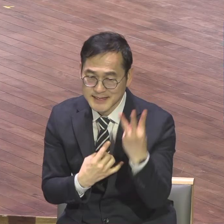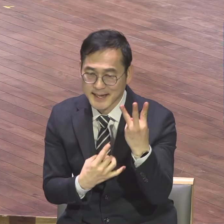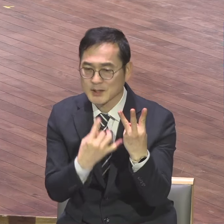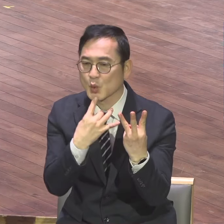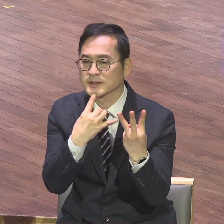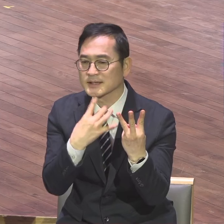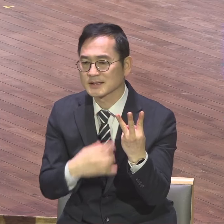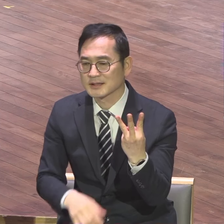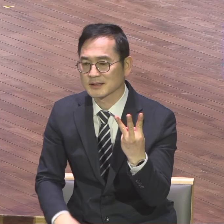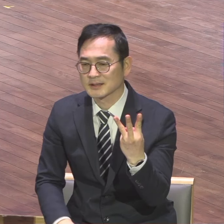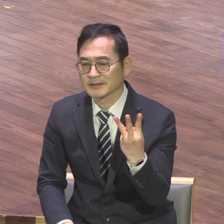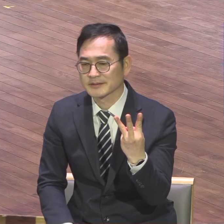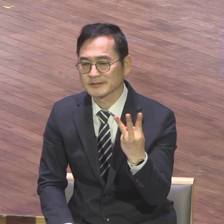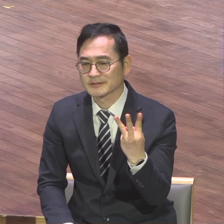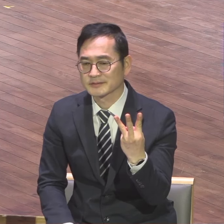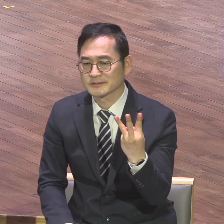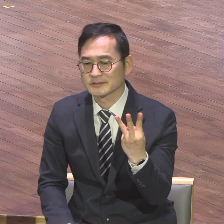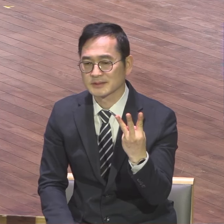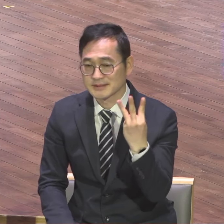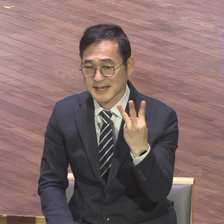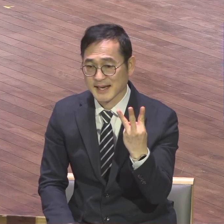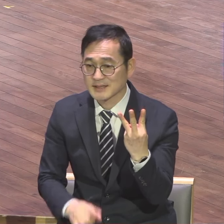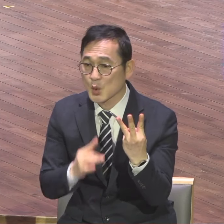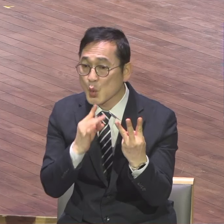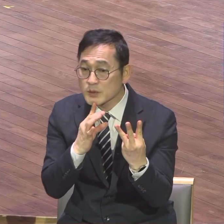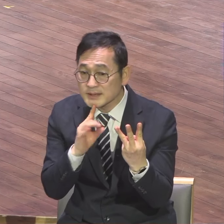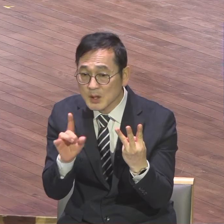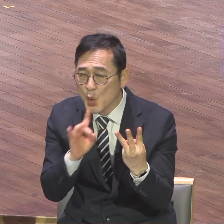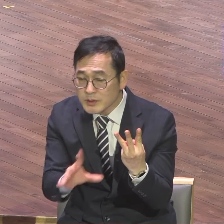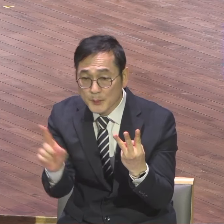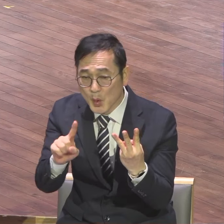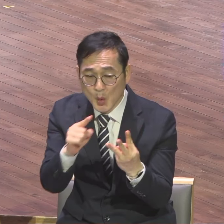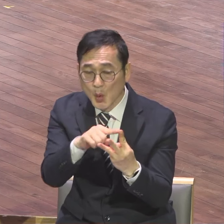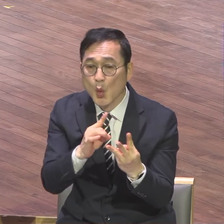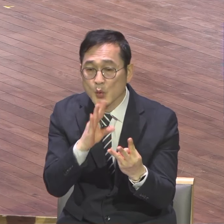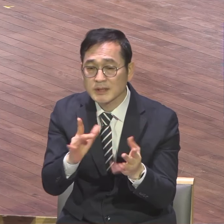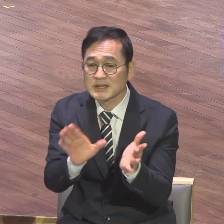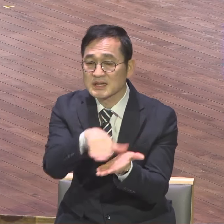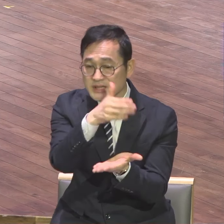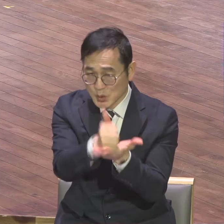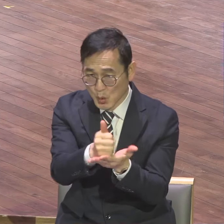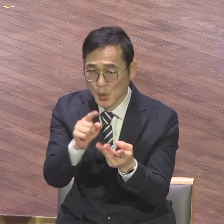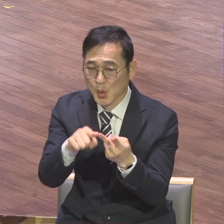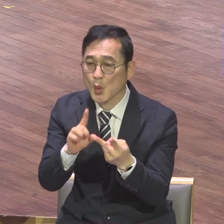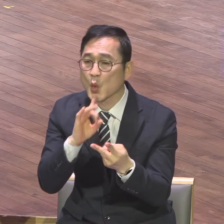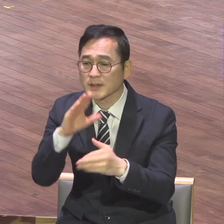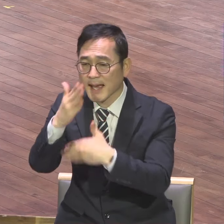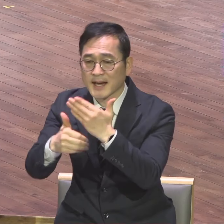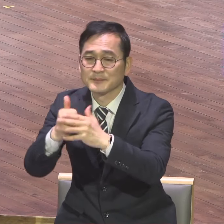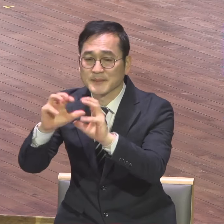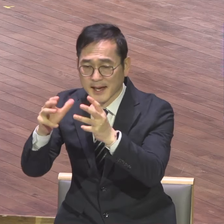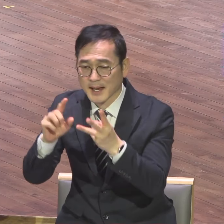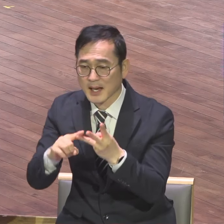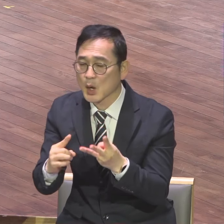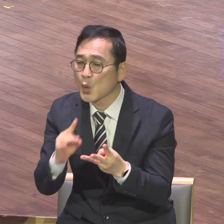바라봐야 돼요. 사모직 뭐예요? 오직 그리스도 오직 하나님 나라 오직 성령 주마